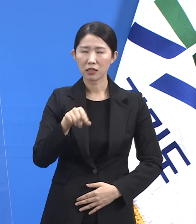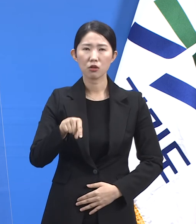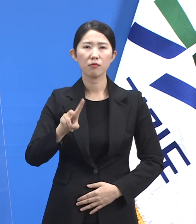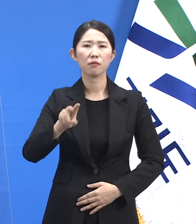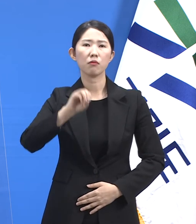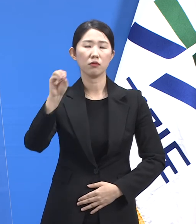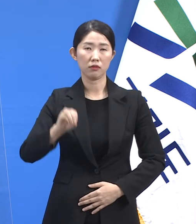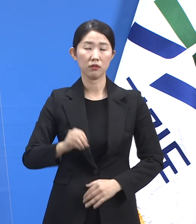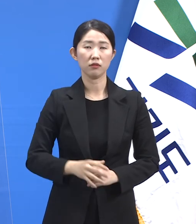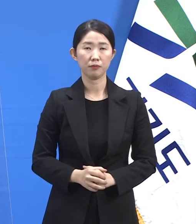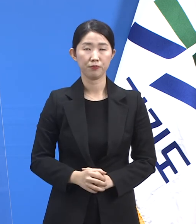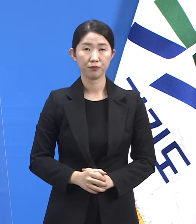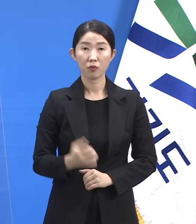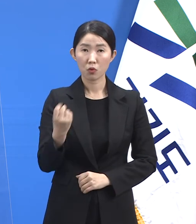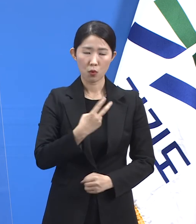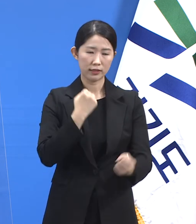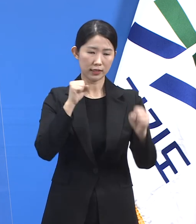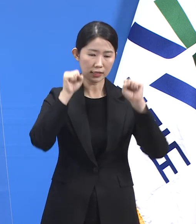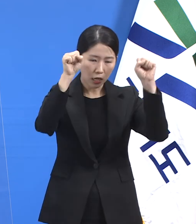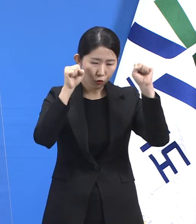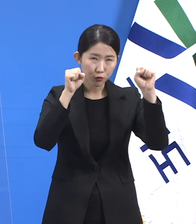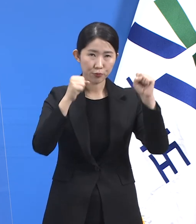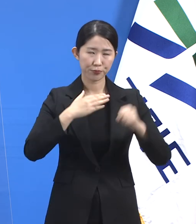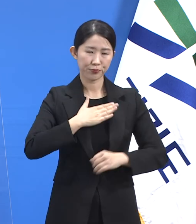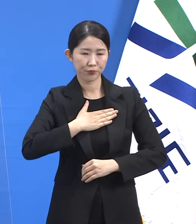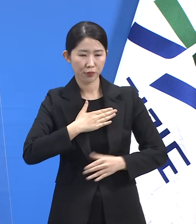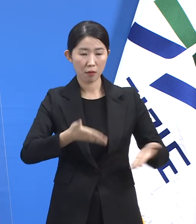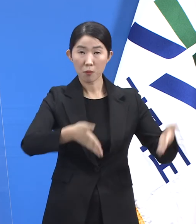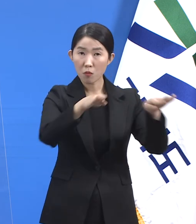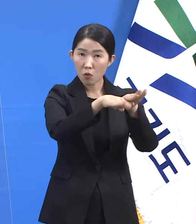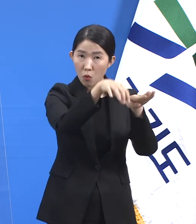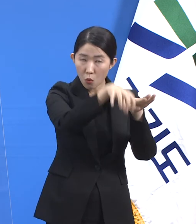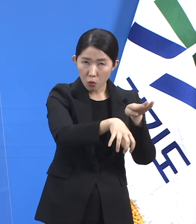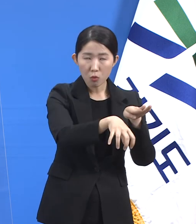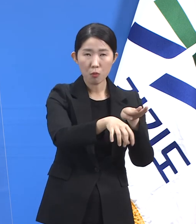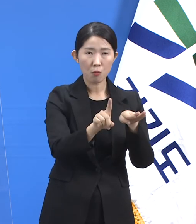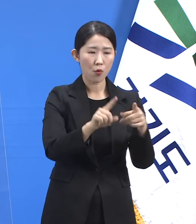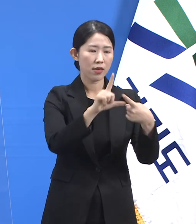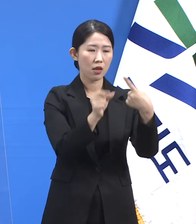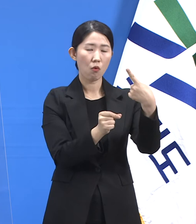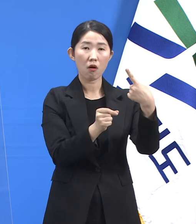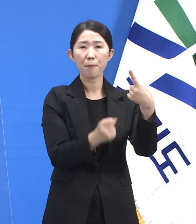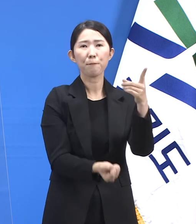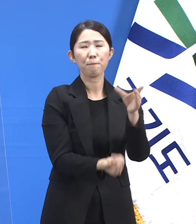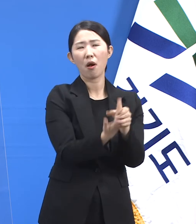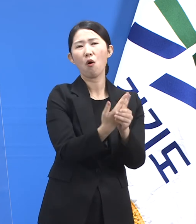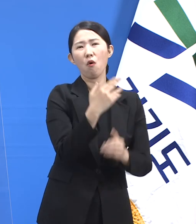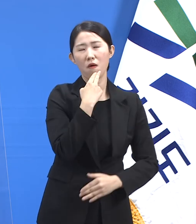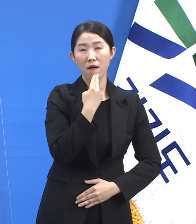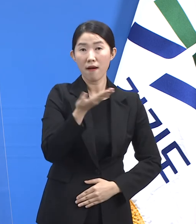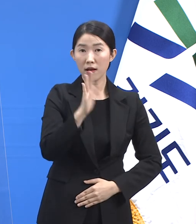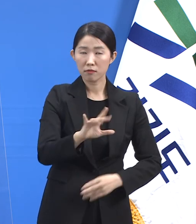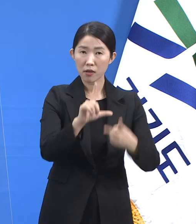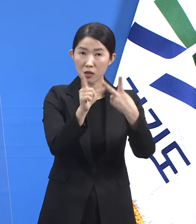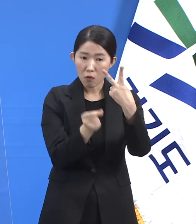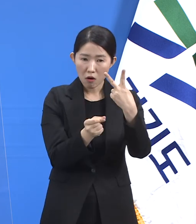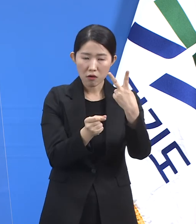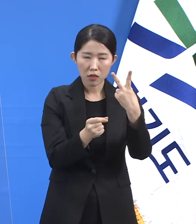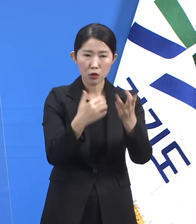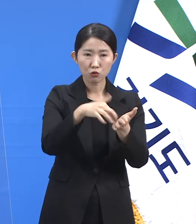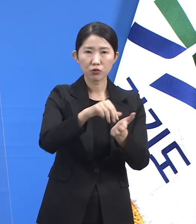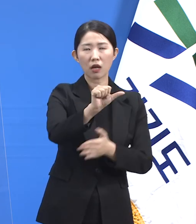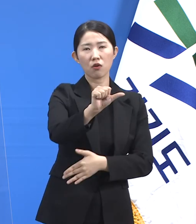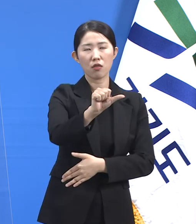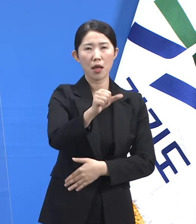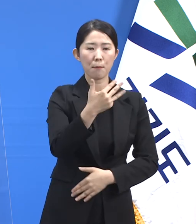체육 여가시설 클러스터도 도내에서 1월에는 발생하지 않았지만 2월에는 5건 8